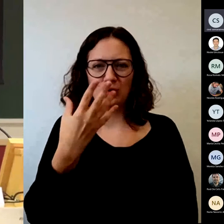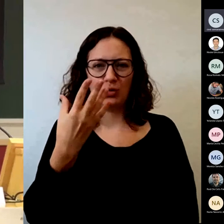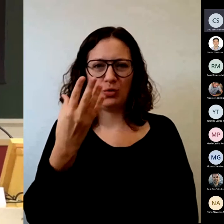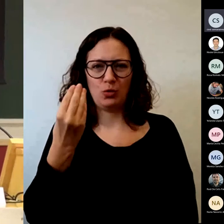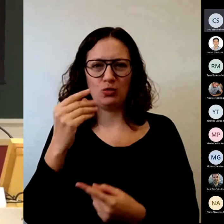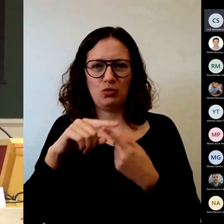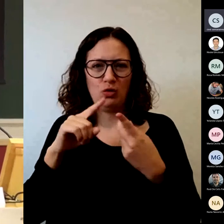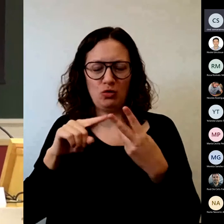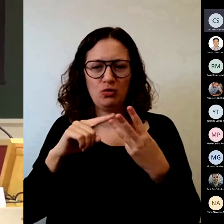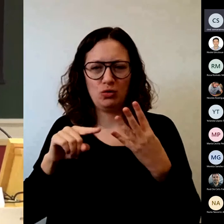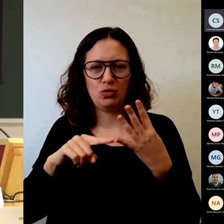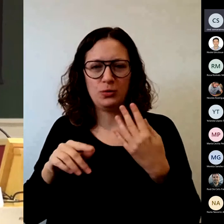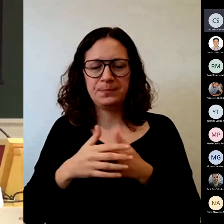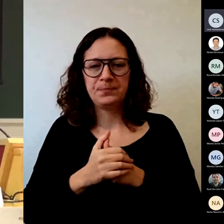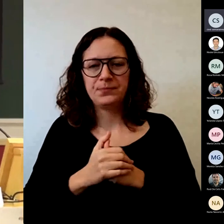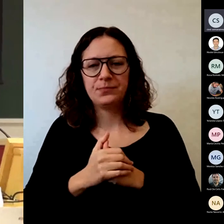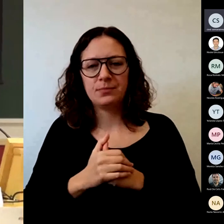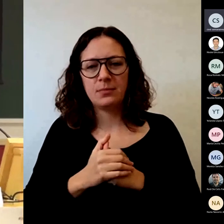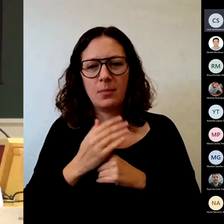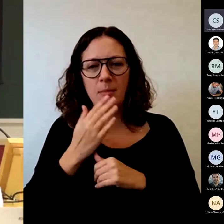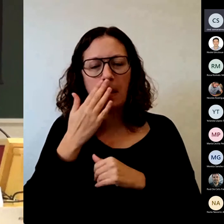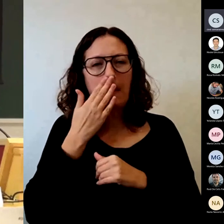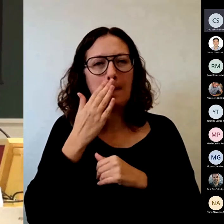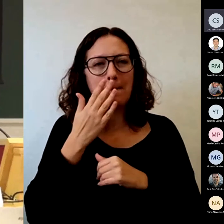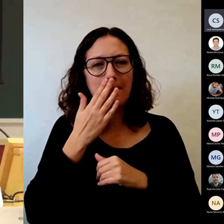el tema de utilizar